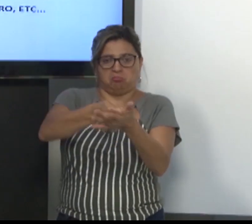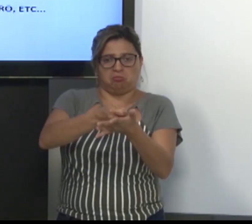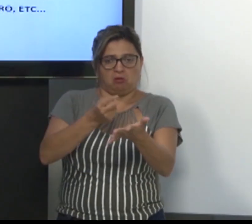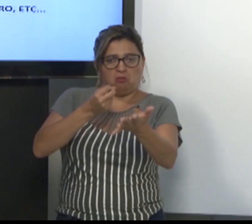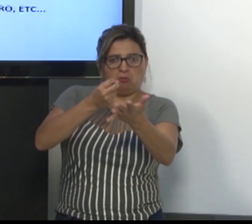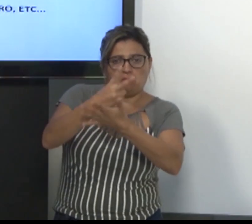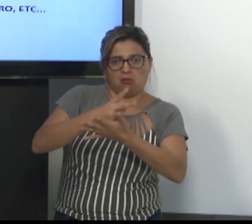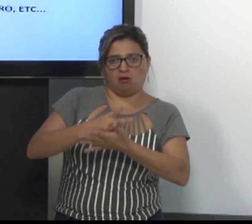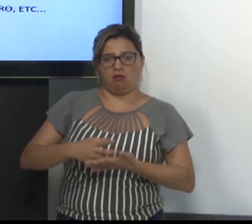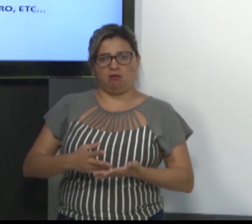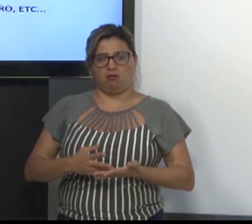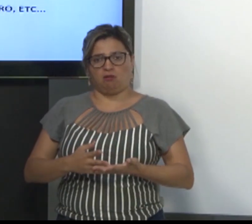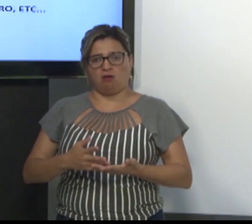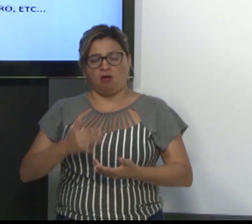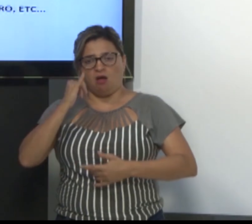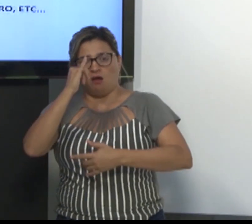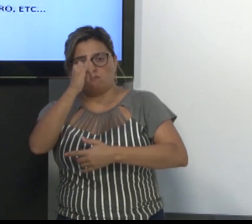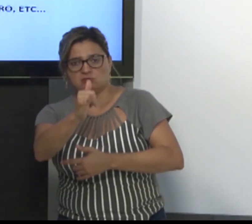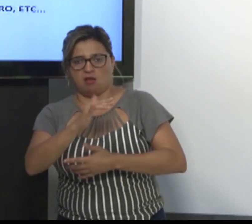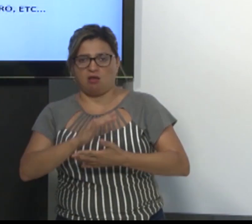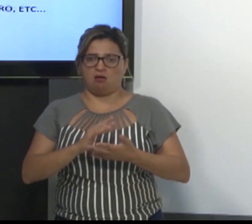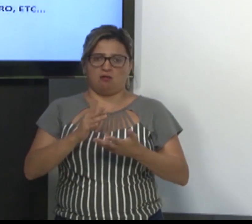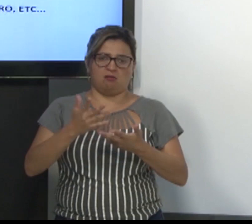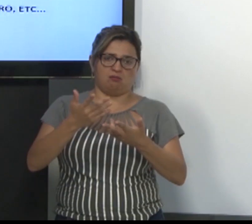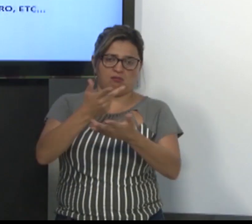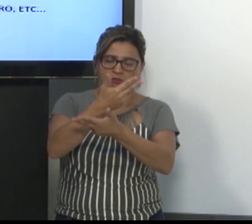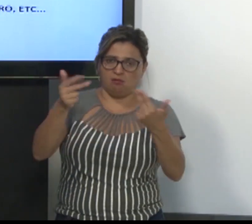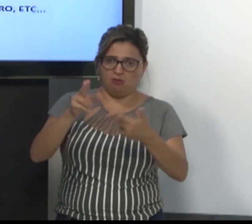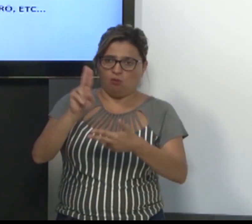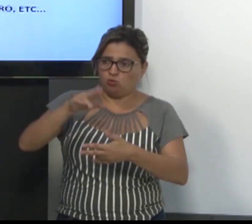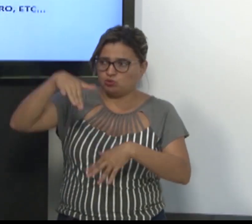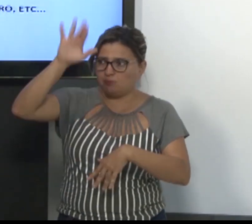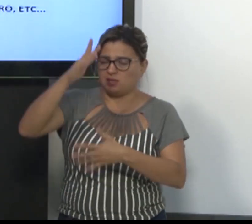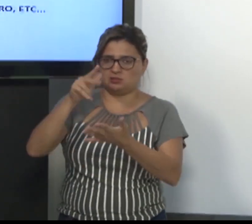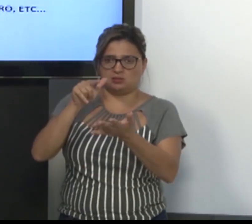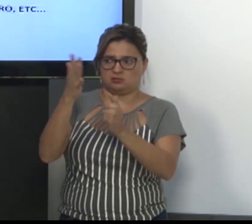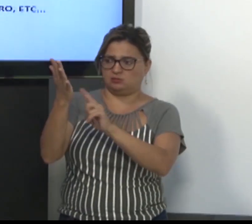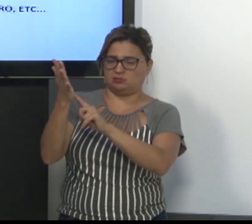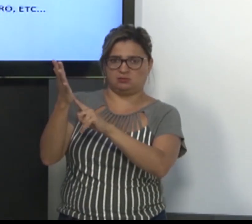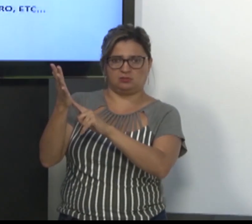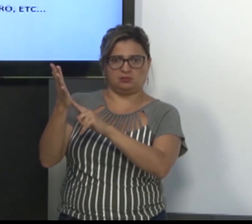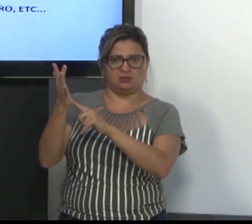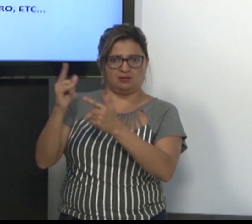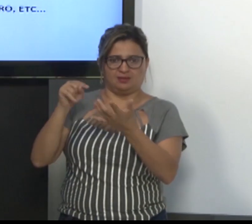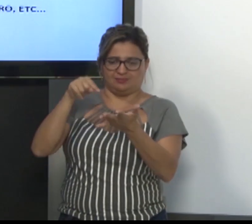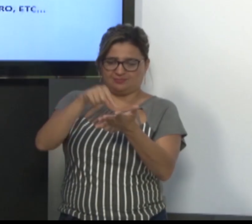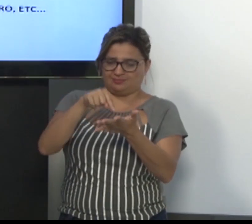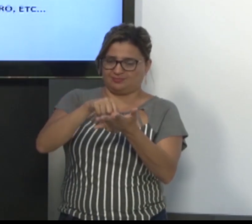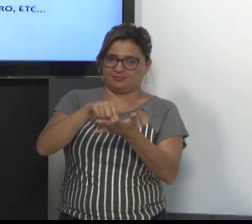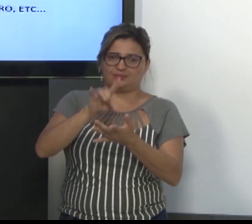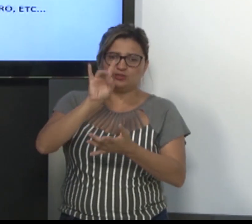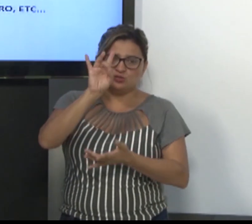qual a condição de dominância, qual a condição de dominância, qual a sua mão ativa. No caso,